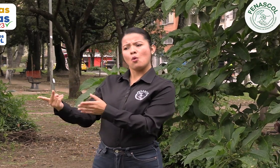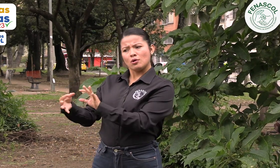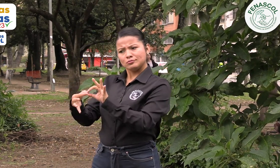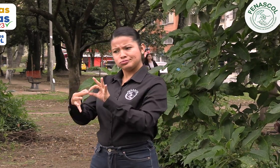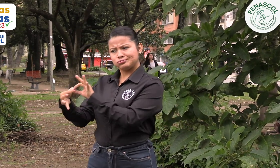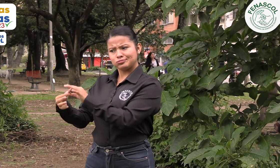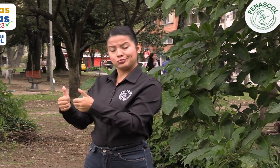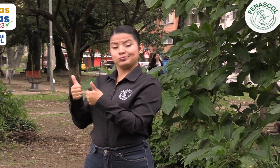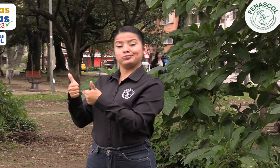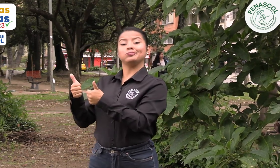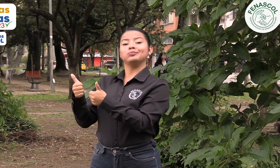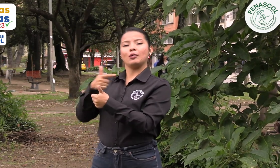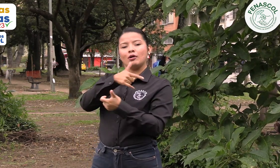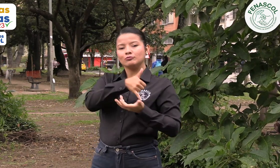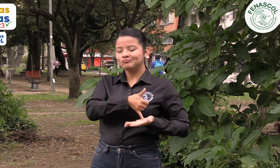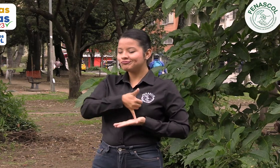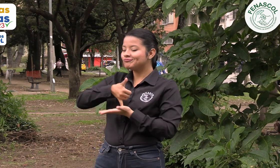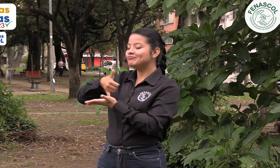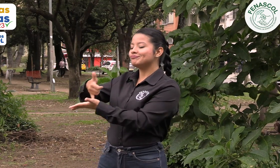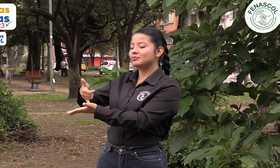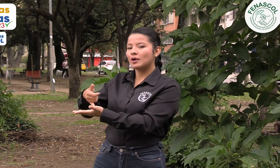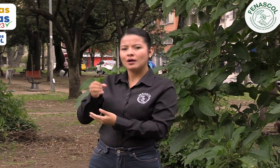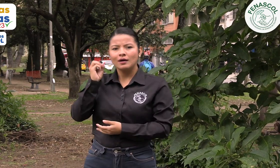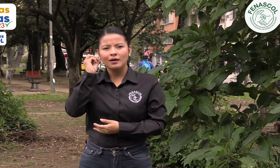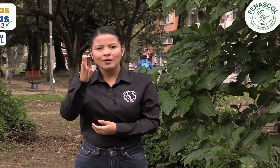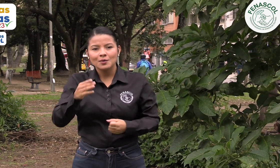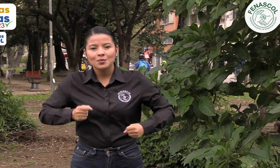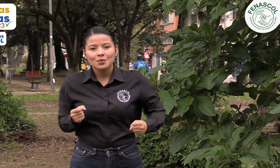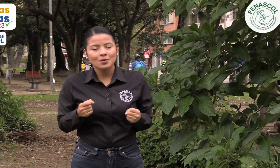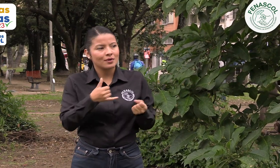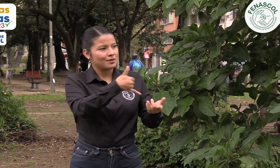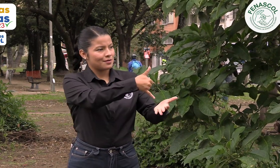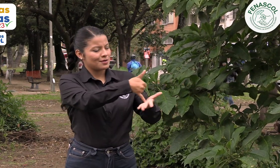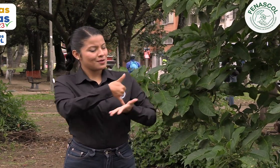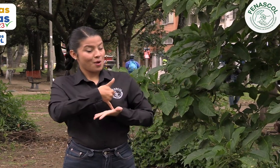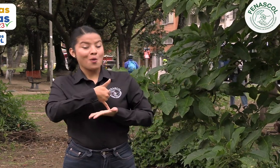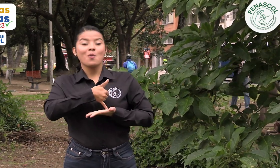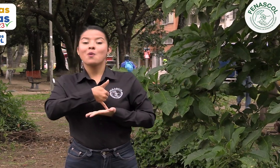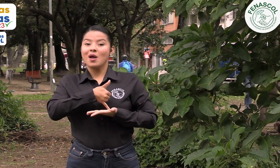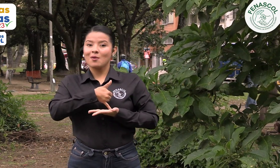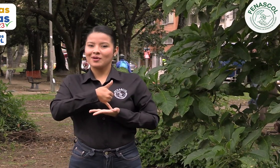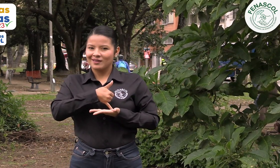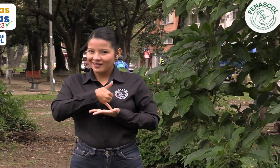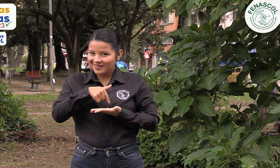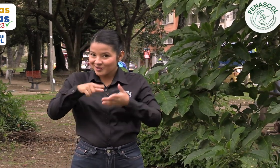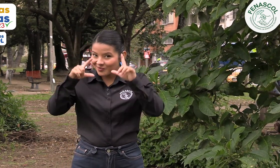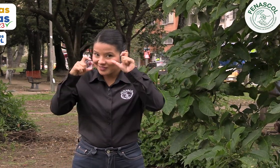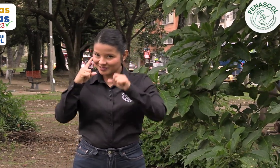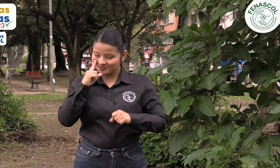articulado, dándole un reconocimiento al Banco de Bogotá. Miren una imagen relacionada.